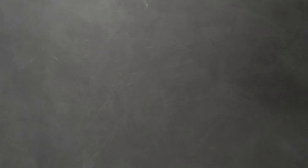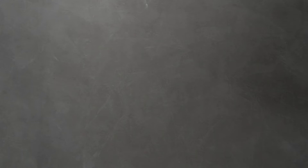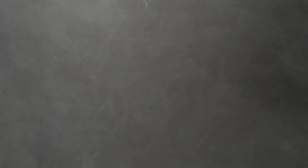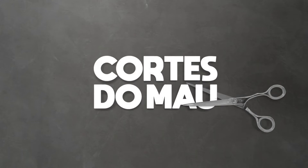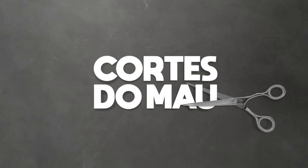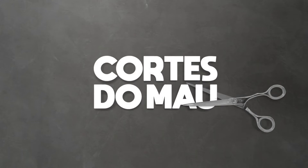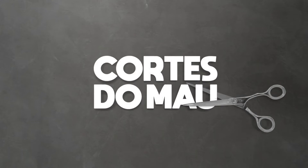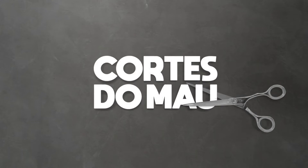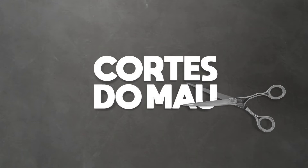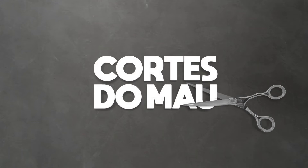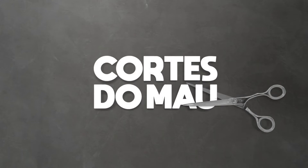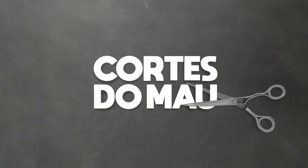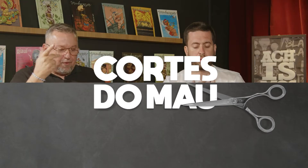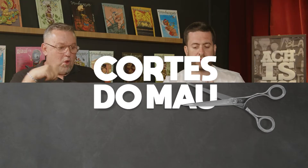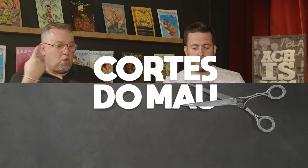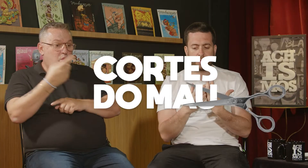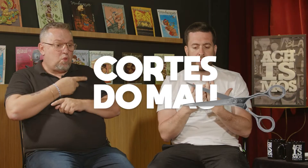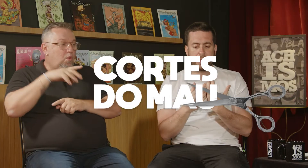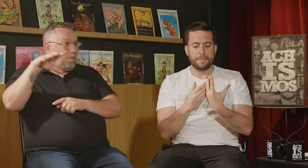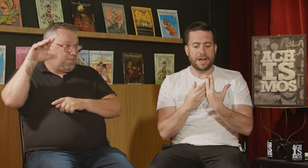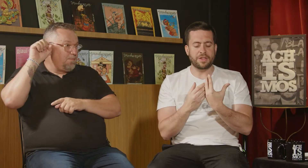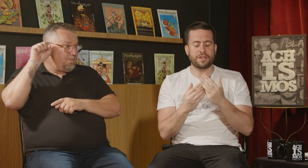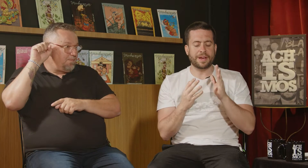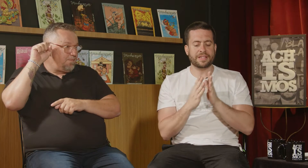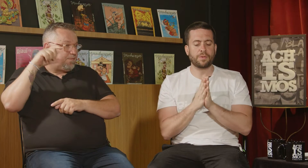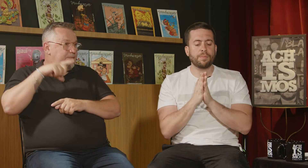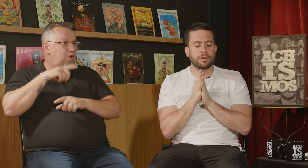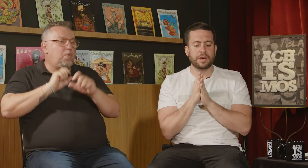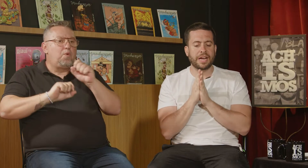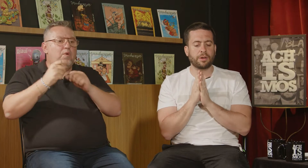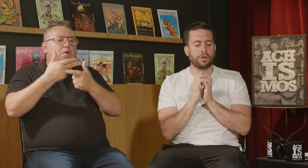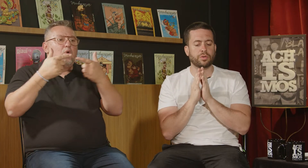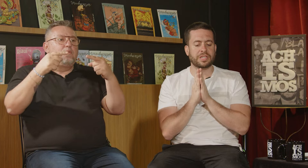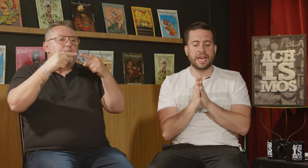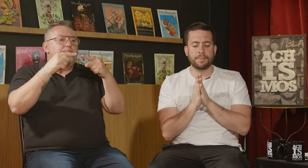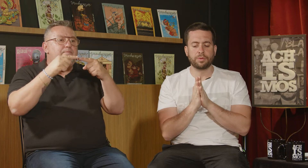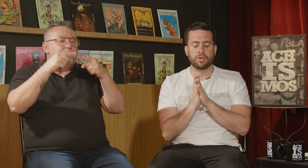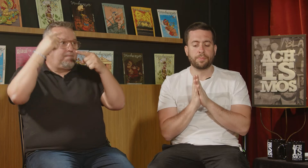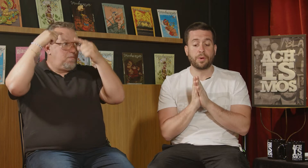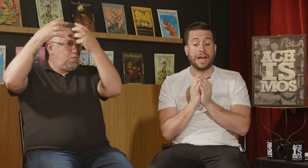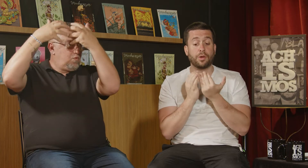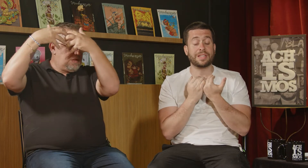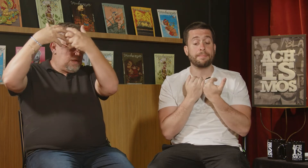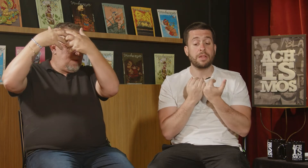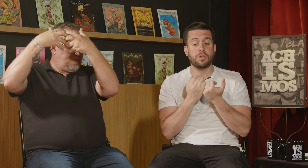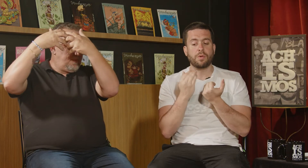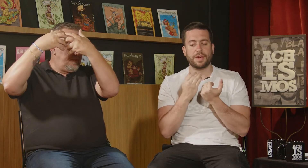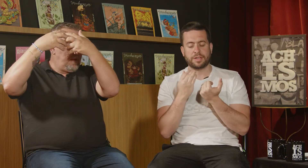Geralmente, nós que escutamos, a gente tem uma questão muito ligada ao nosso cérebro, do tipo, a nossa mente conversa